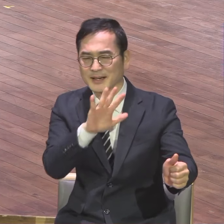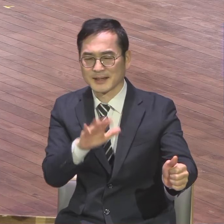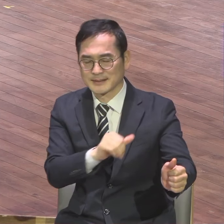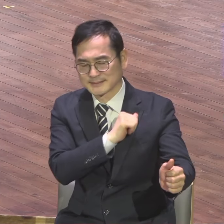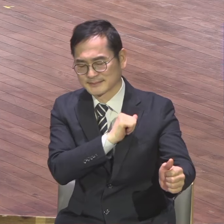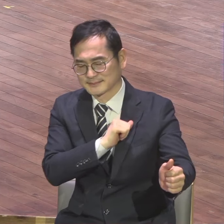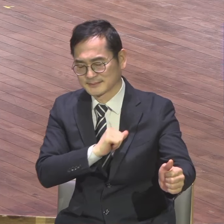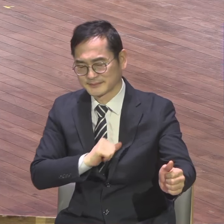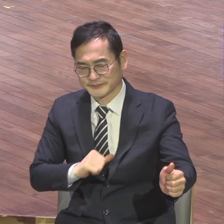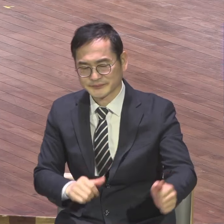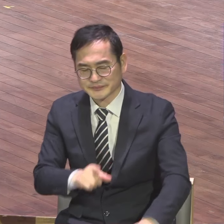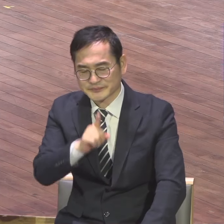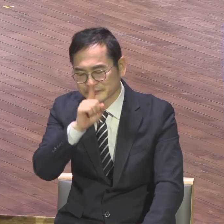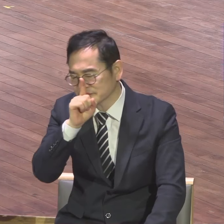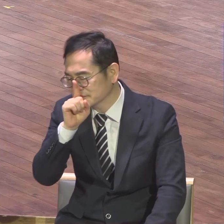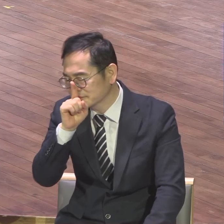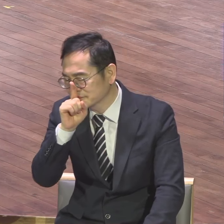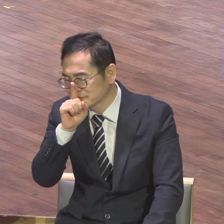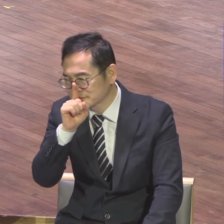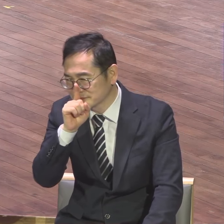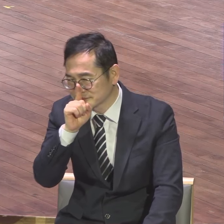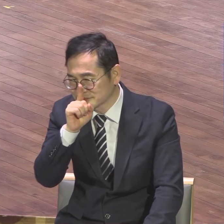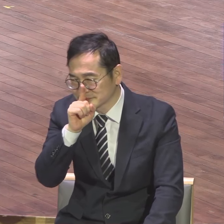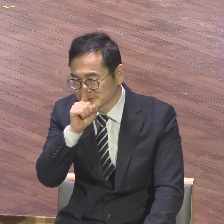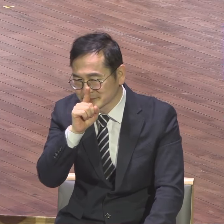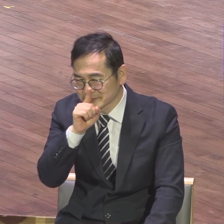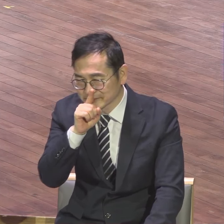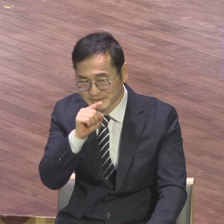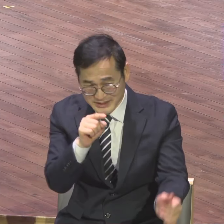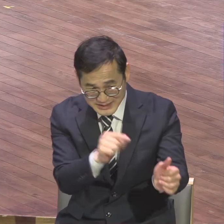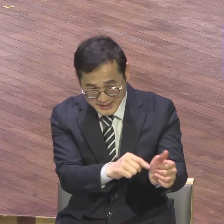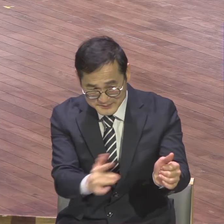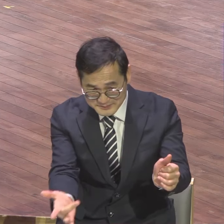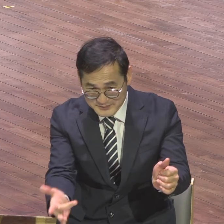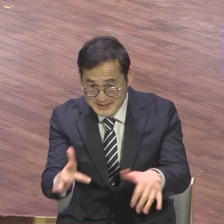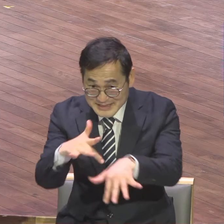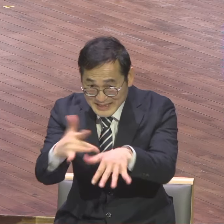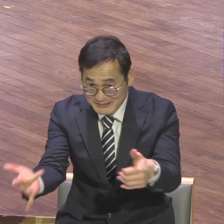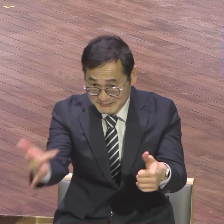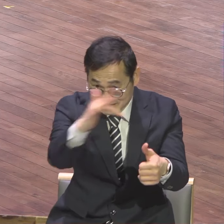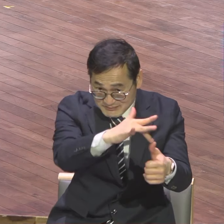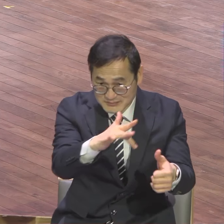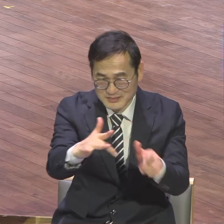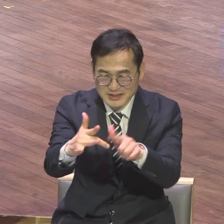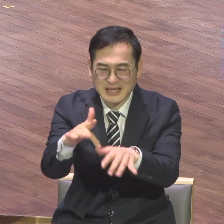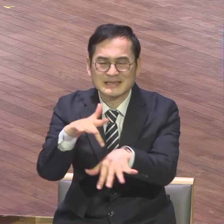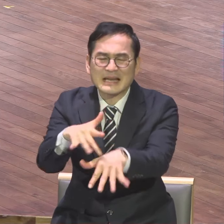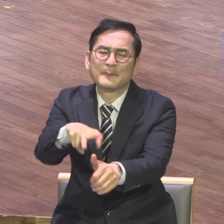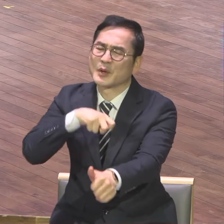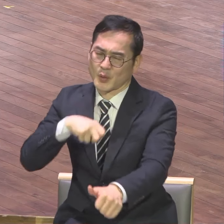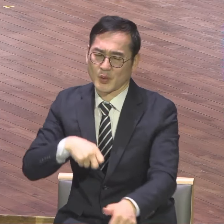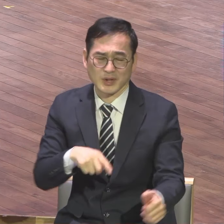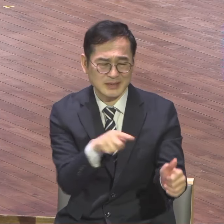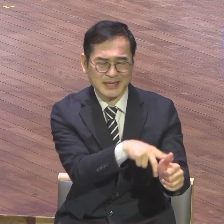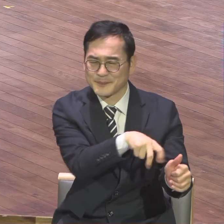사람을 통해서 하나님 역사하는 사단을 미워하지 사람을 미워할지 몰라요 죽을 손에 사람을 여기서 합니까